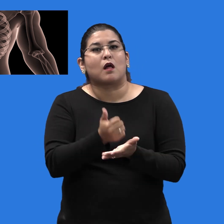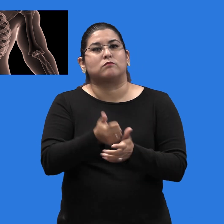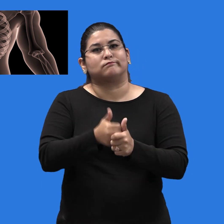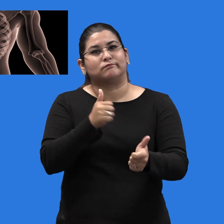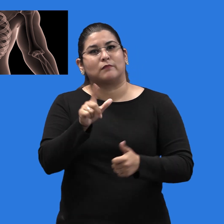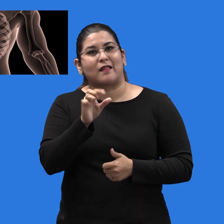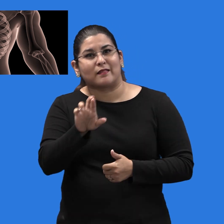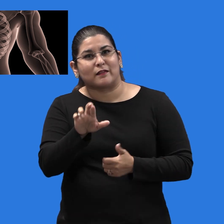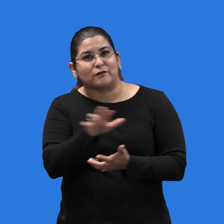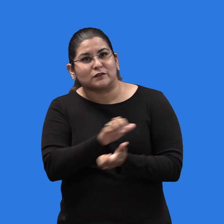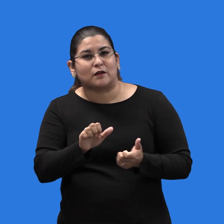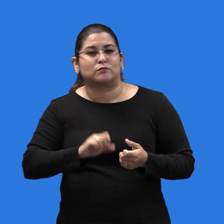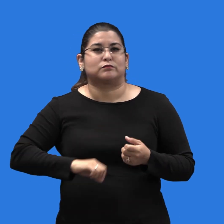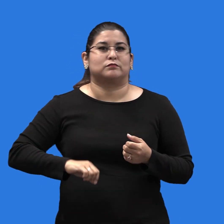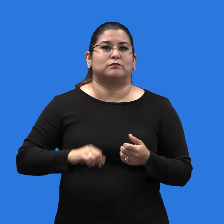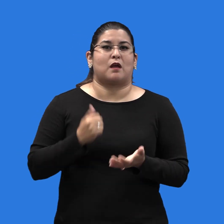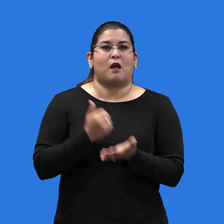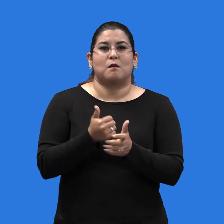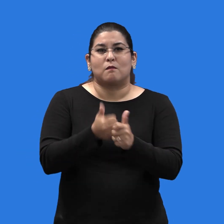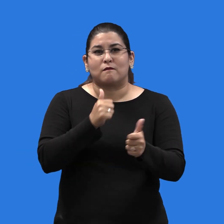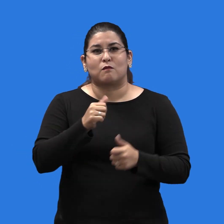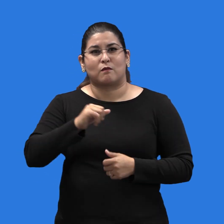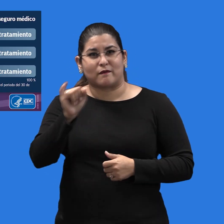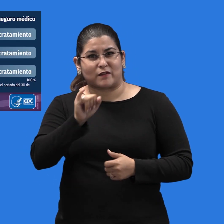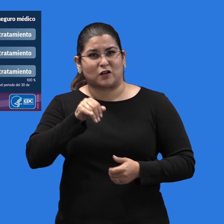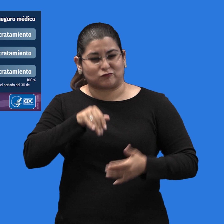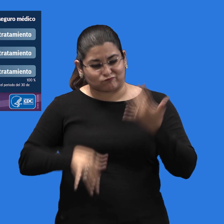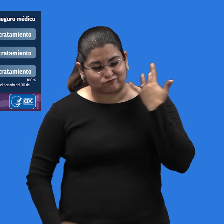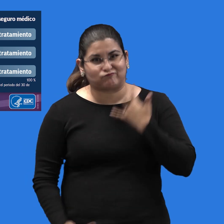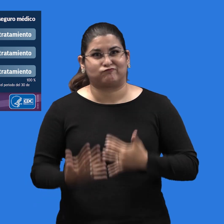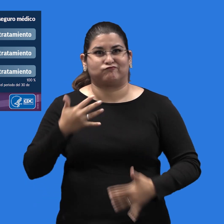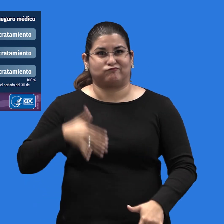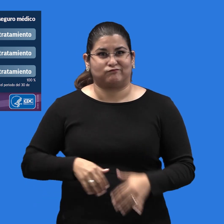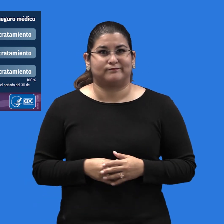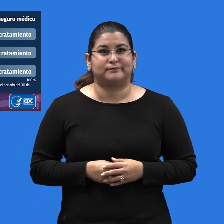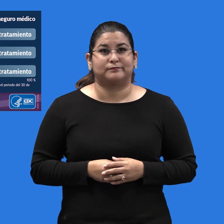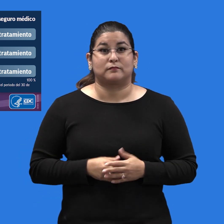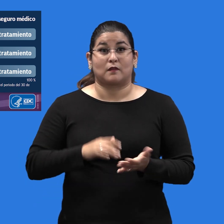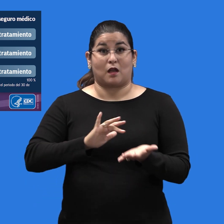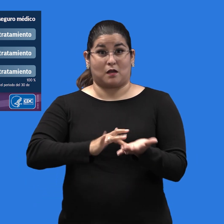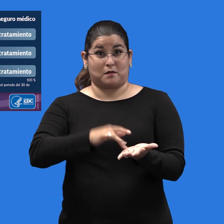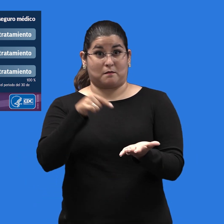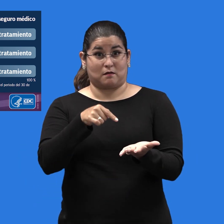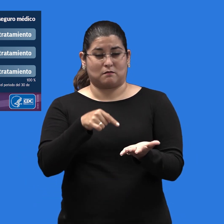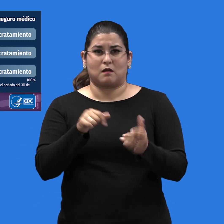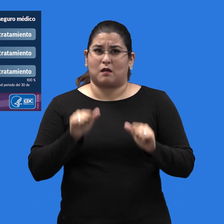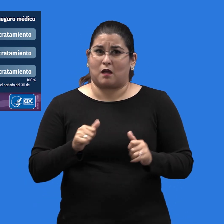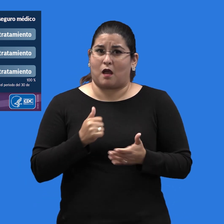costos al detener el avance de la enfermedad. Los medicamentos seguros y eficaces para tratar la hepatitis